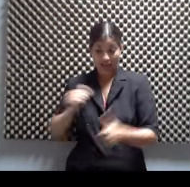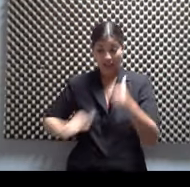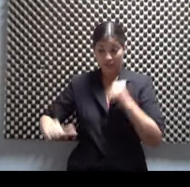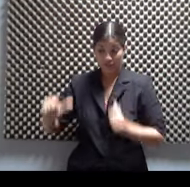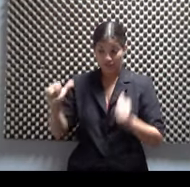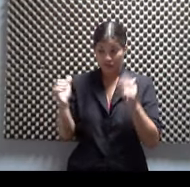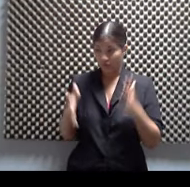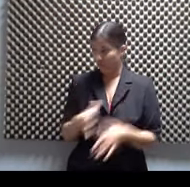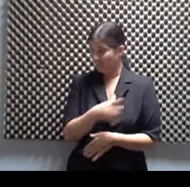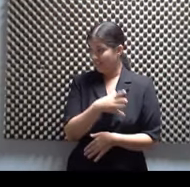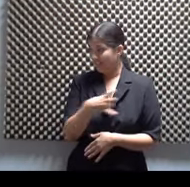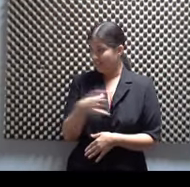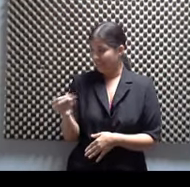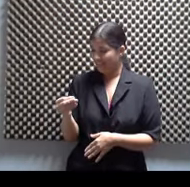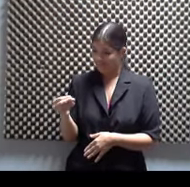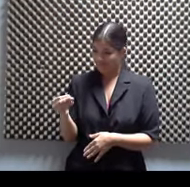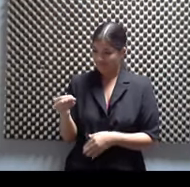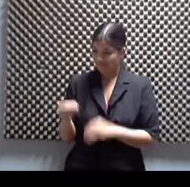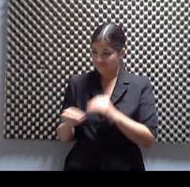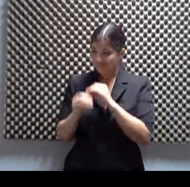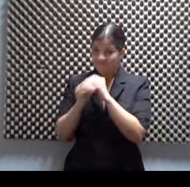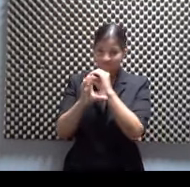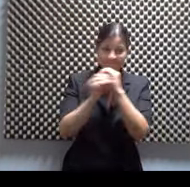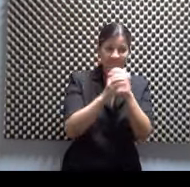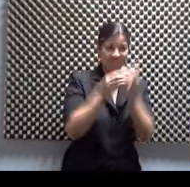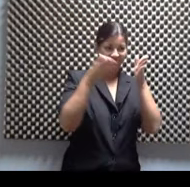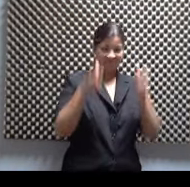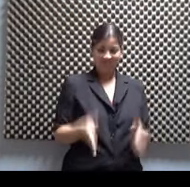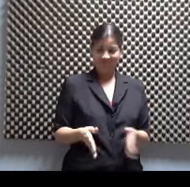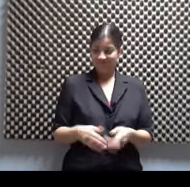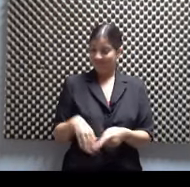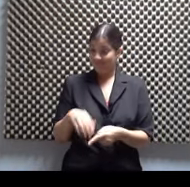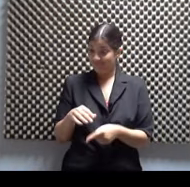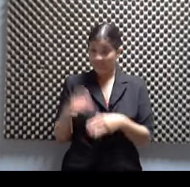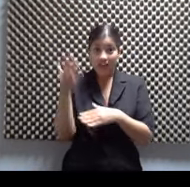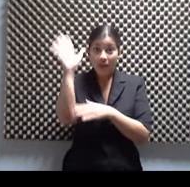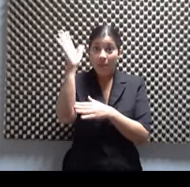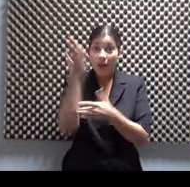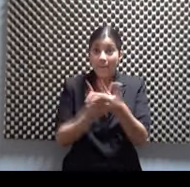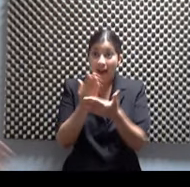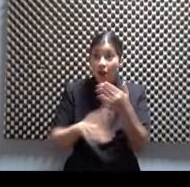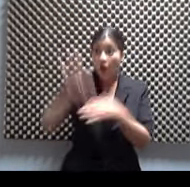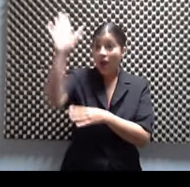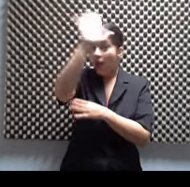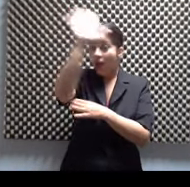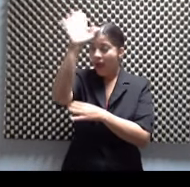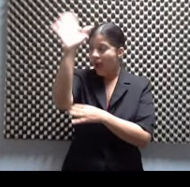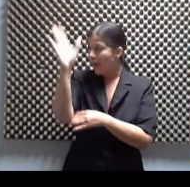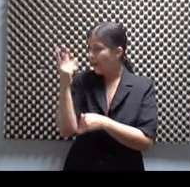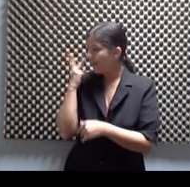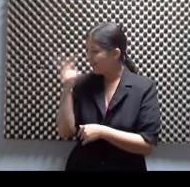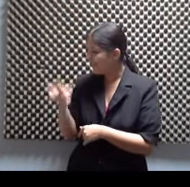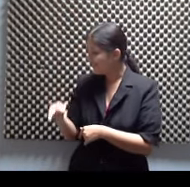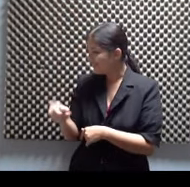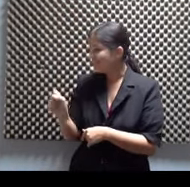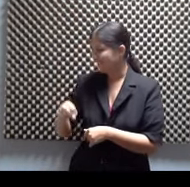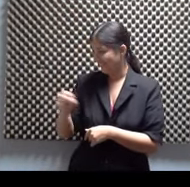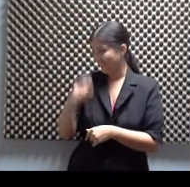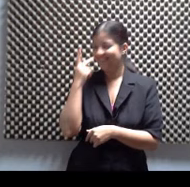la mano. Seguimos con el artefusion, ¿viste? Aquí el que no se fusiona, el que se fusiona. Se ve tu mano, tu dedo por ahí. ahí Claro que sí. Sí, ahí está. Ahí sale.